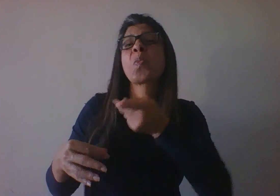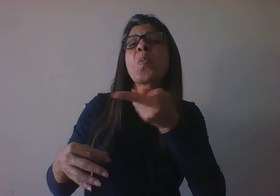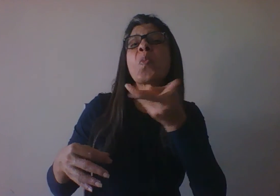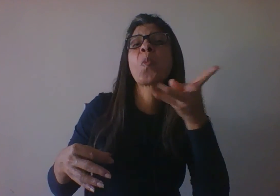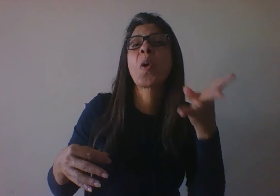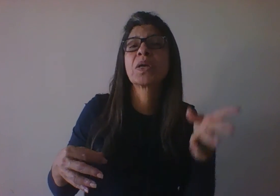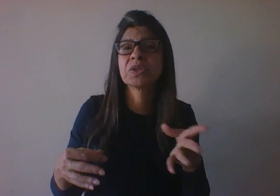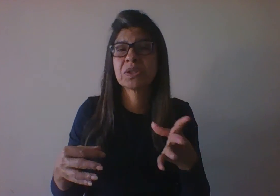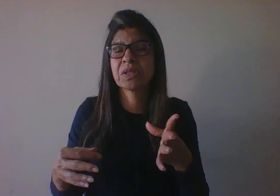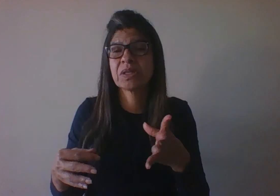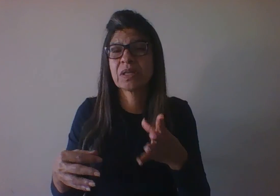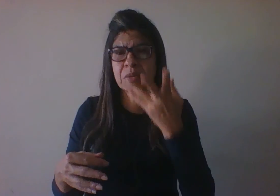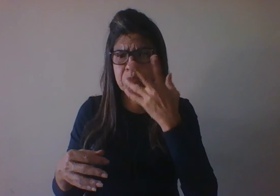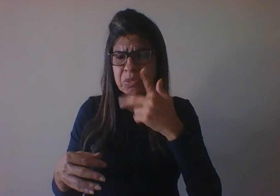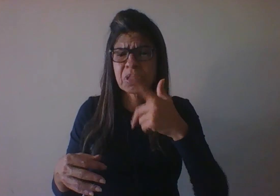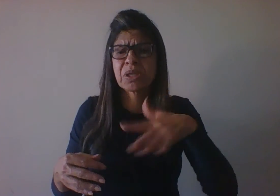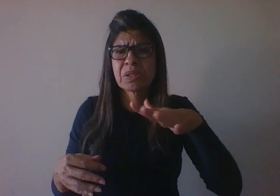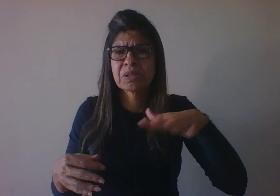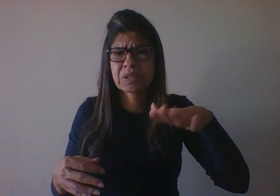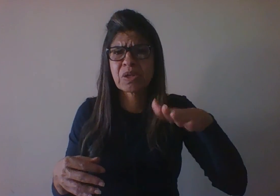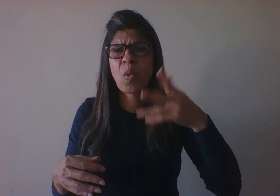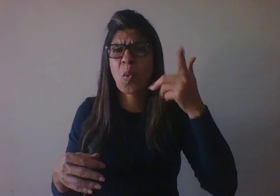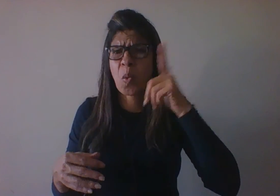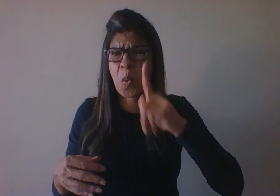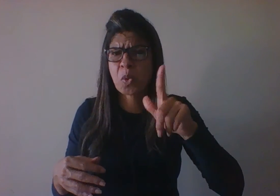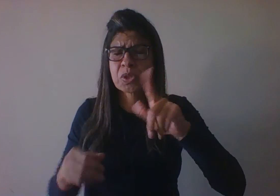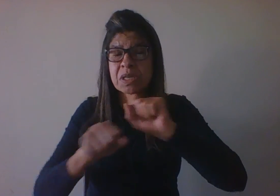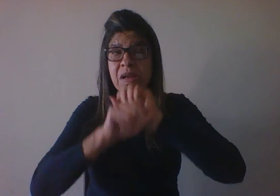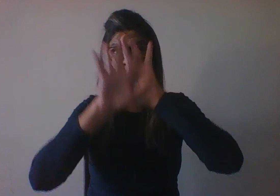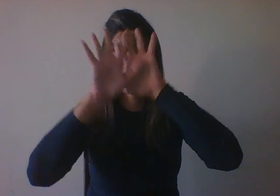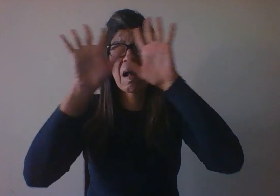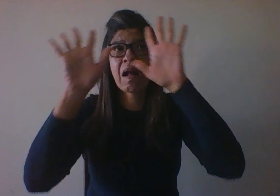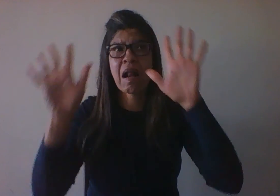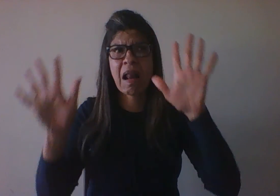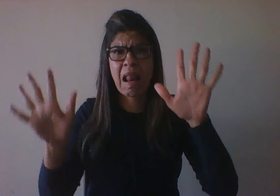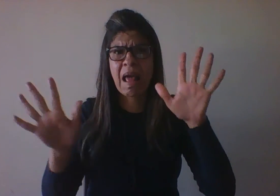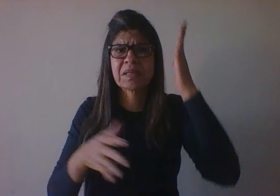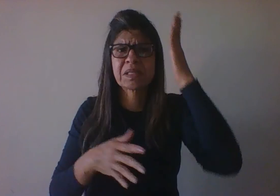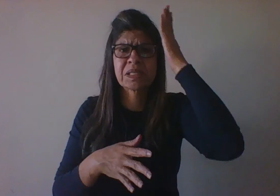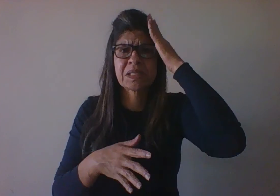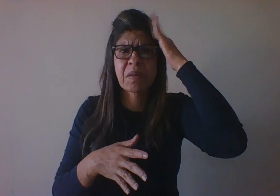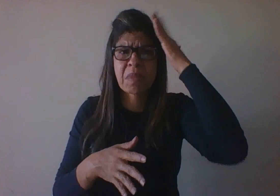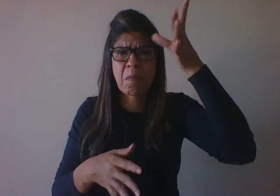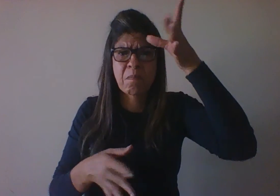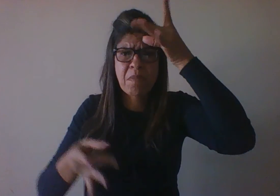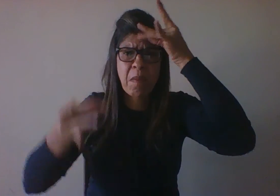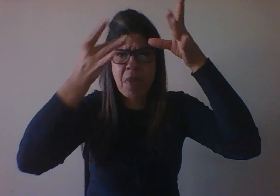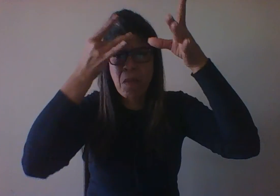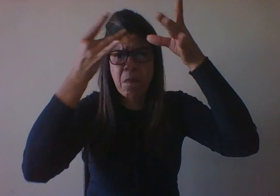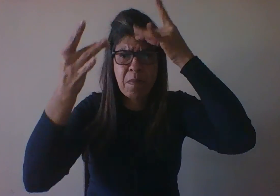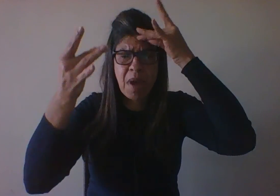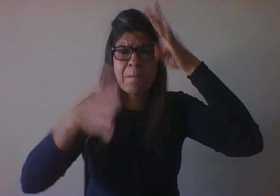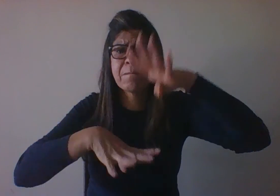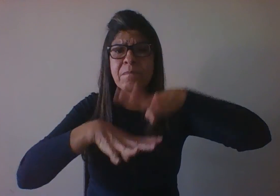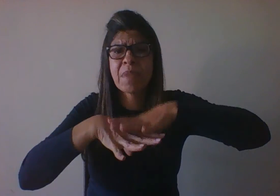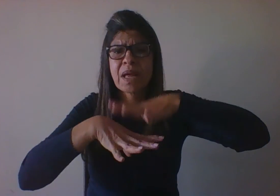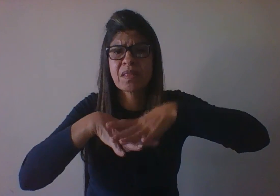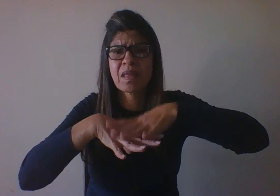consegue lidar de maneira mais clara, ela consegue lidar com as operações matemáticas e aritméticas de maneira